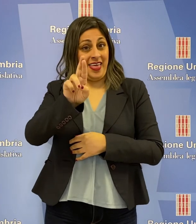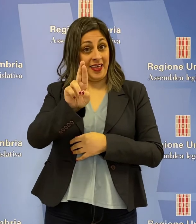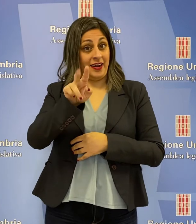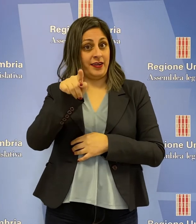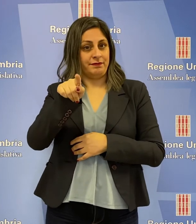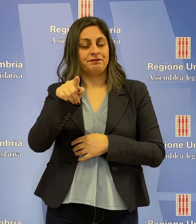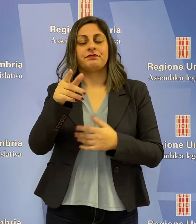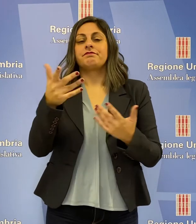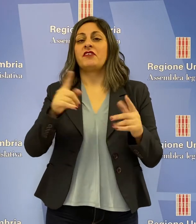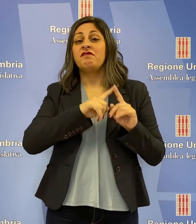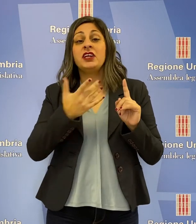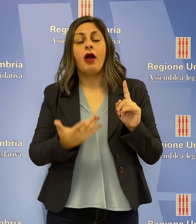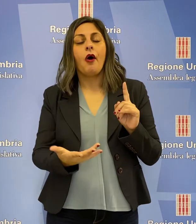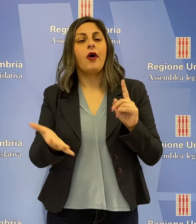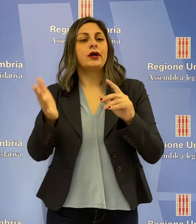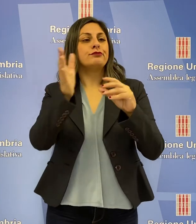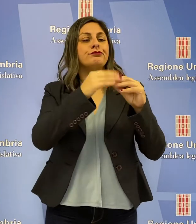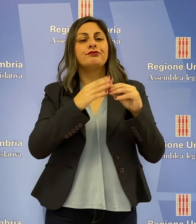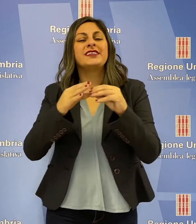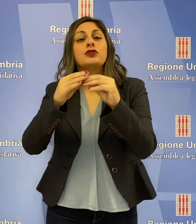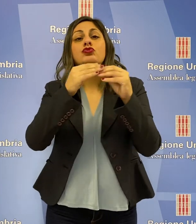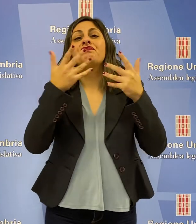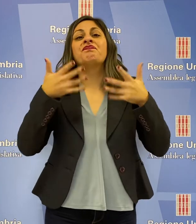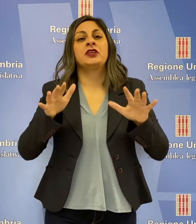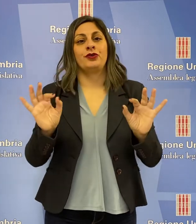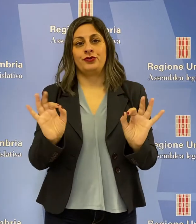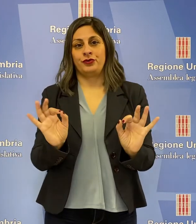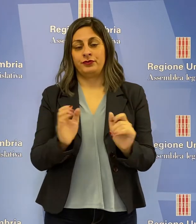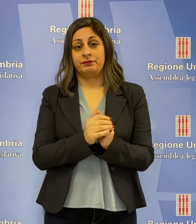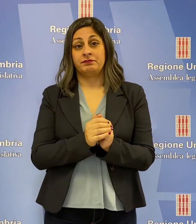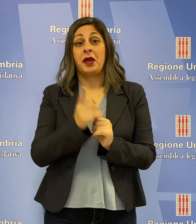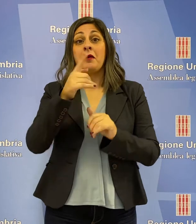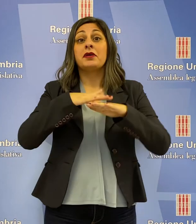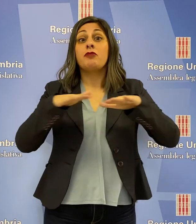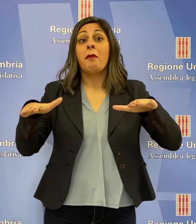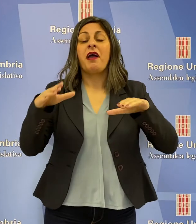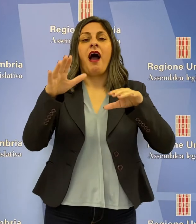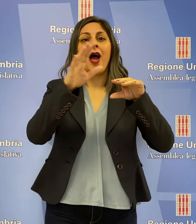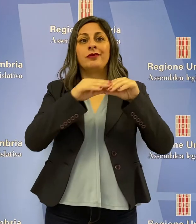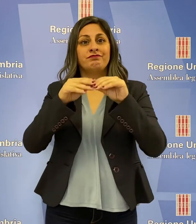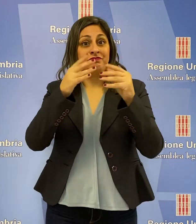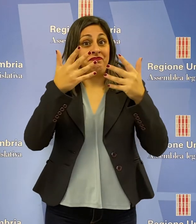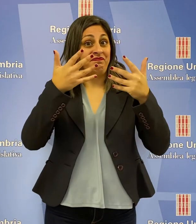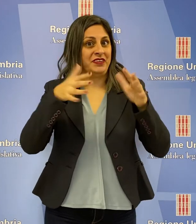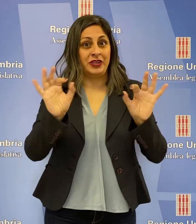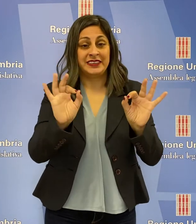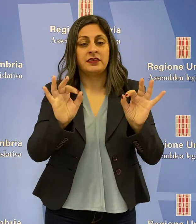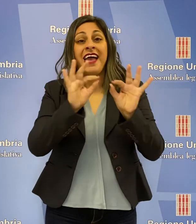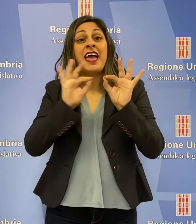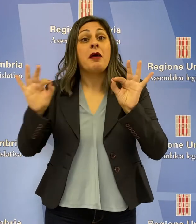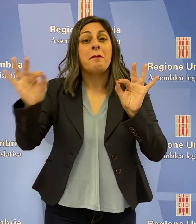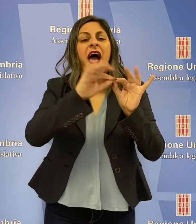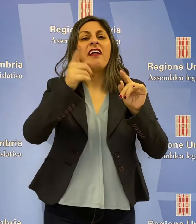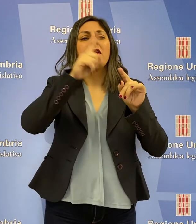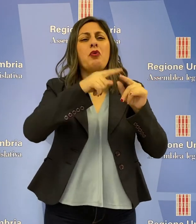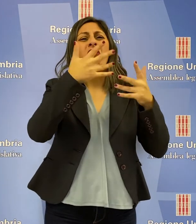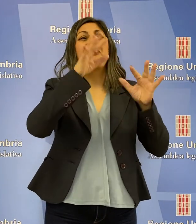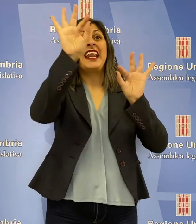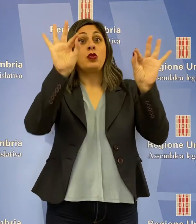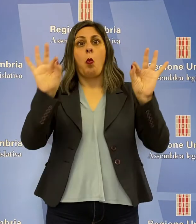residenziale ATER e ad oggi non è stato completamente ristrutturato. Mancano i lavori del primo piano, privo di impianti e finiture. Ci sono